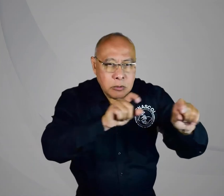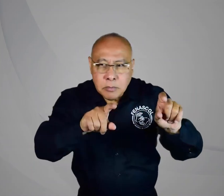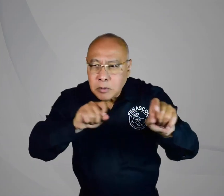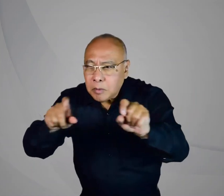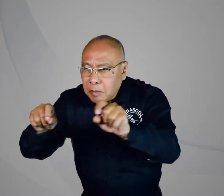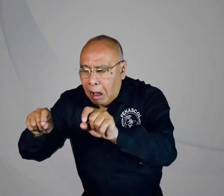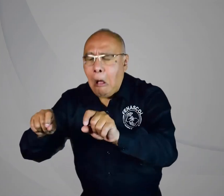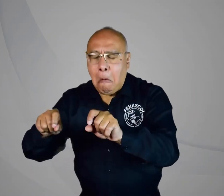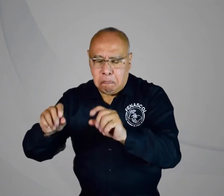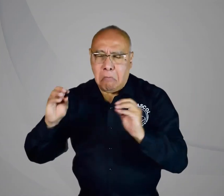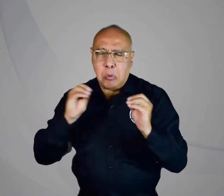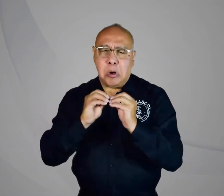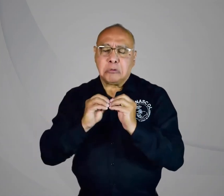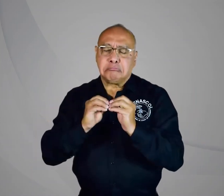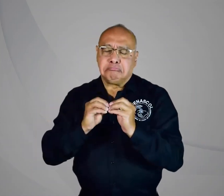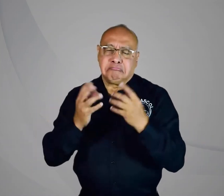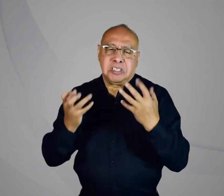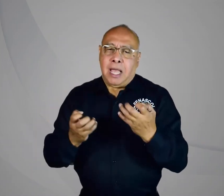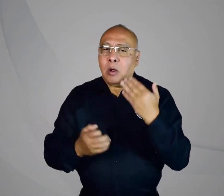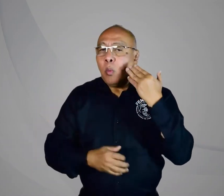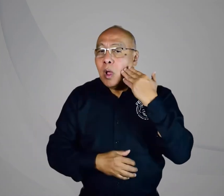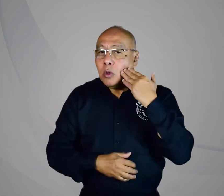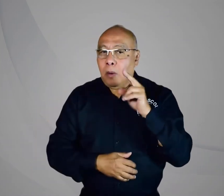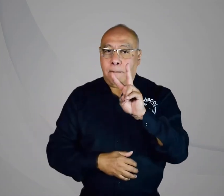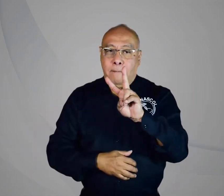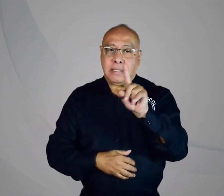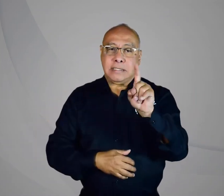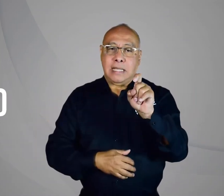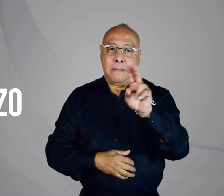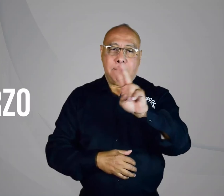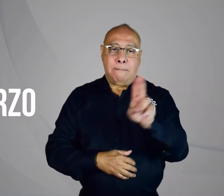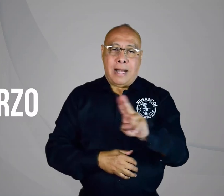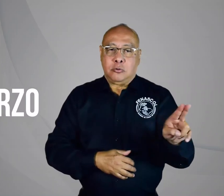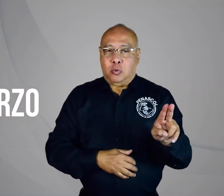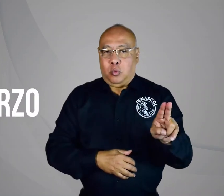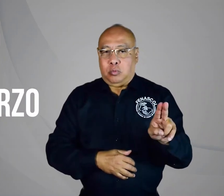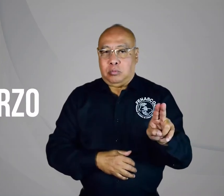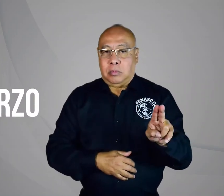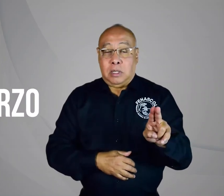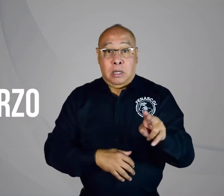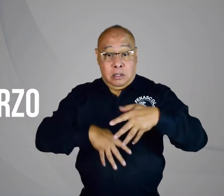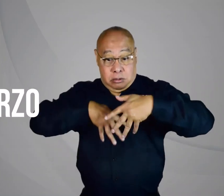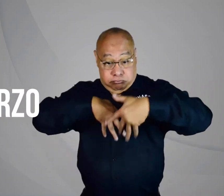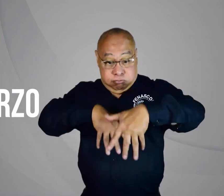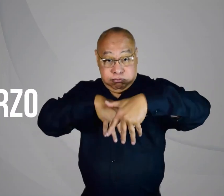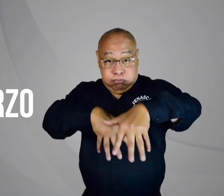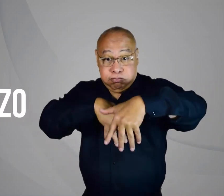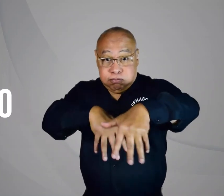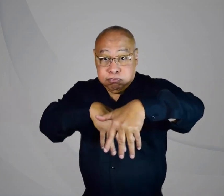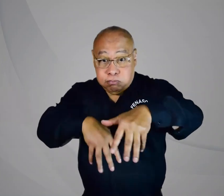ya conocemos, que están haciendo la consulta, y nosotros también les hemos preguntado, y se ha decidido el 26 de marzo, hacer